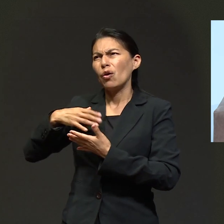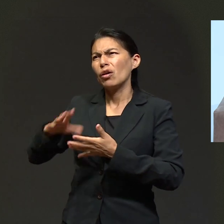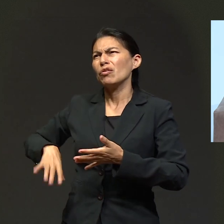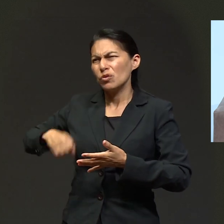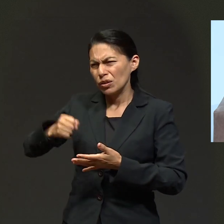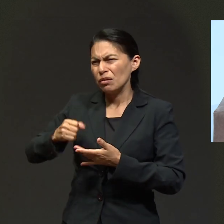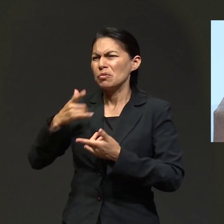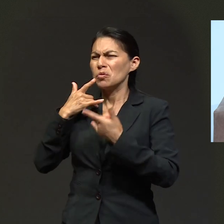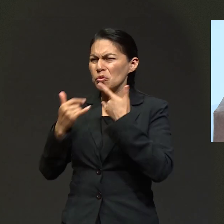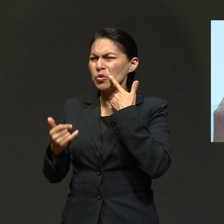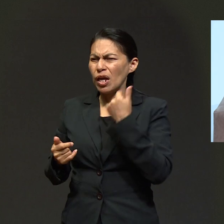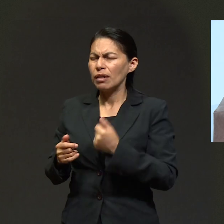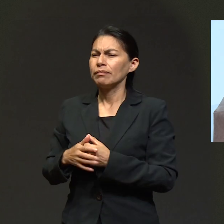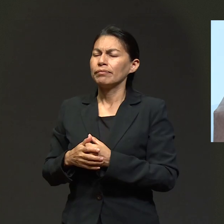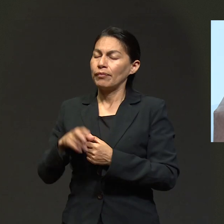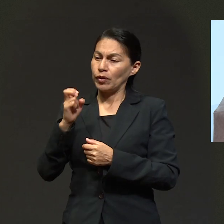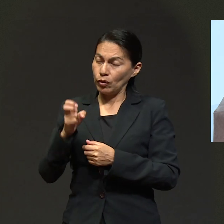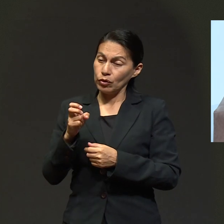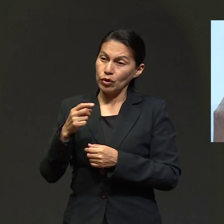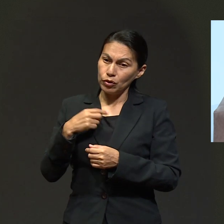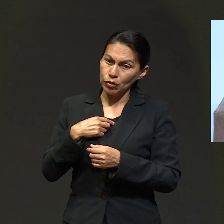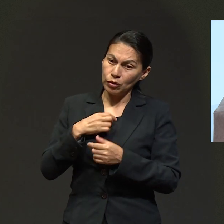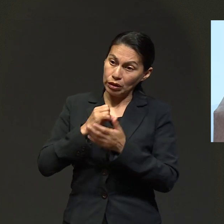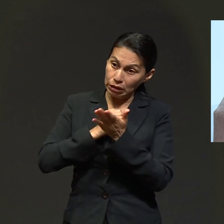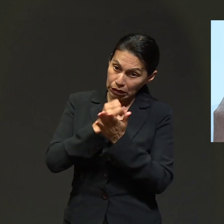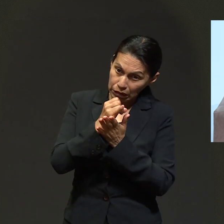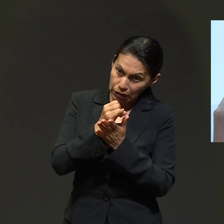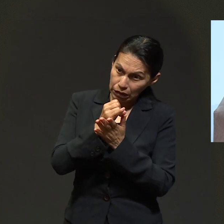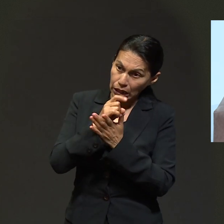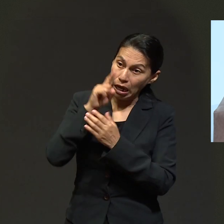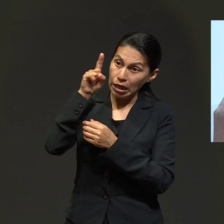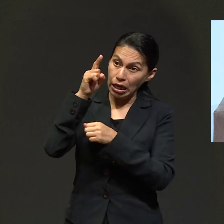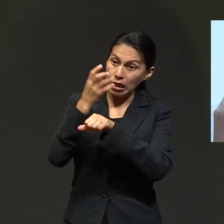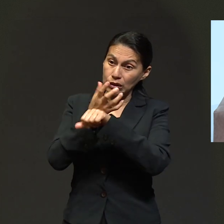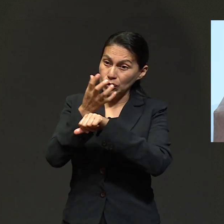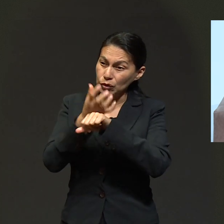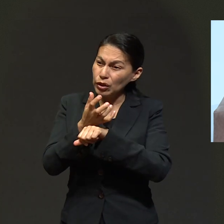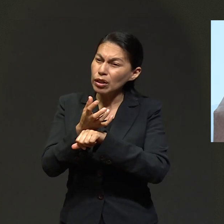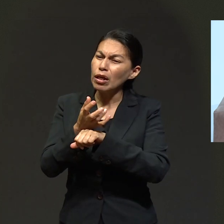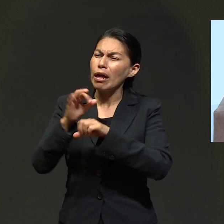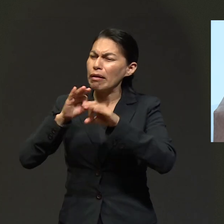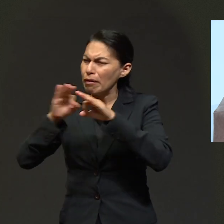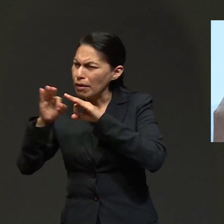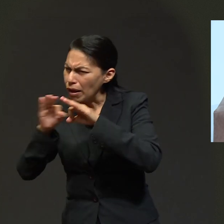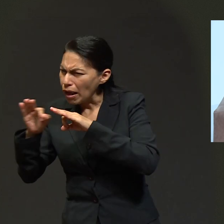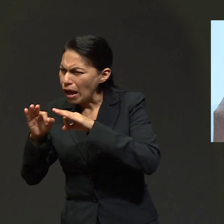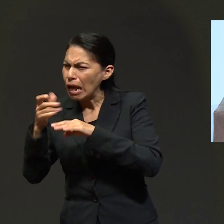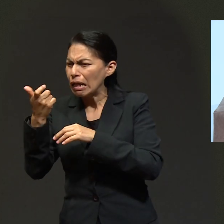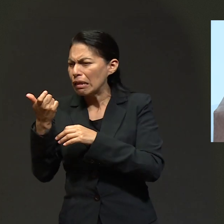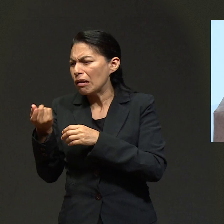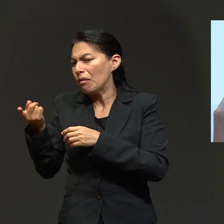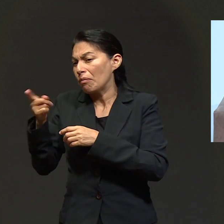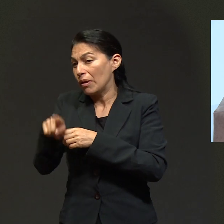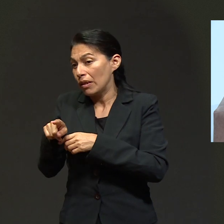si Dios me lo estaba pidiendo, yo tenía que luchar por ellos. Entonces decidí irme para trabajar, según yo, allá en los Estados Unidos,